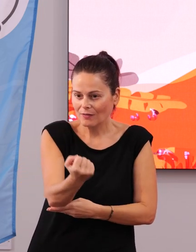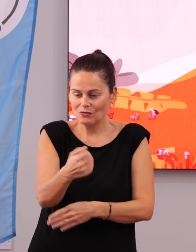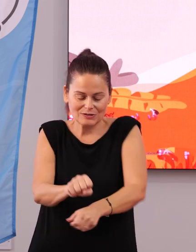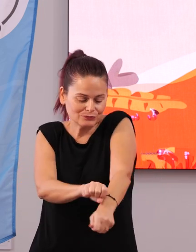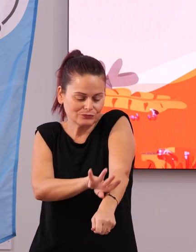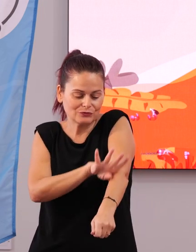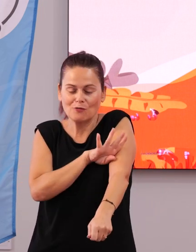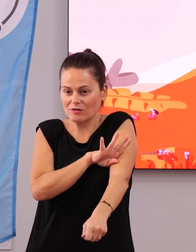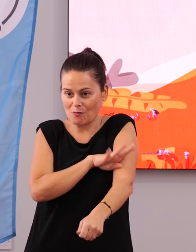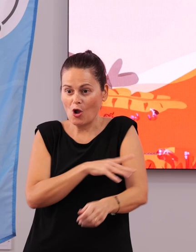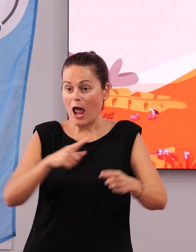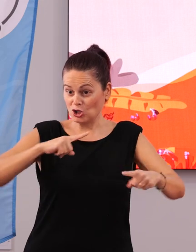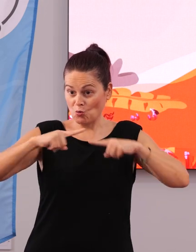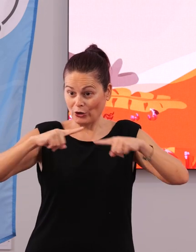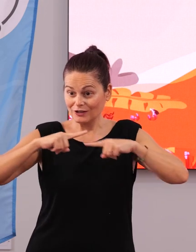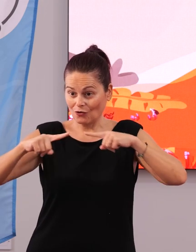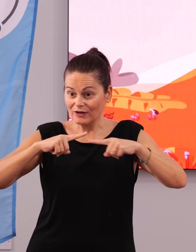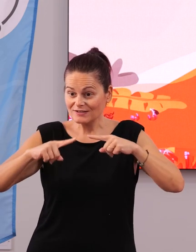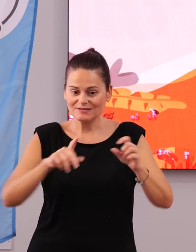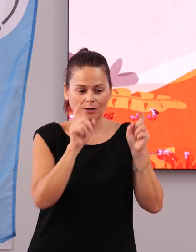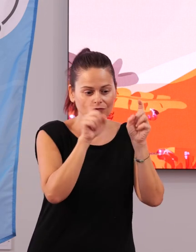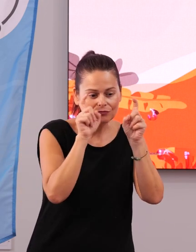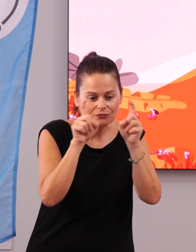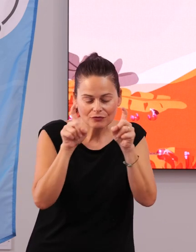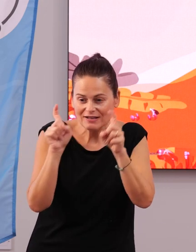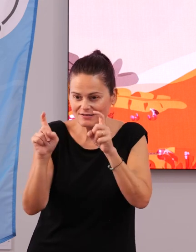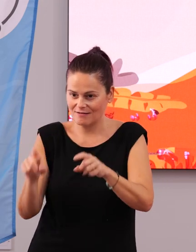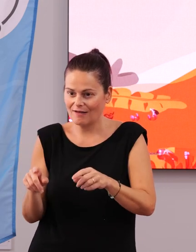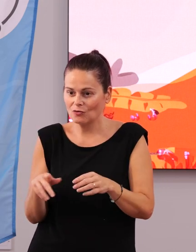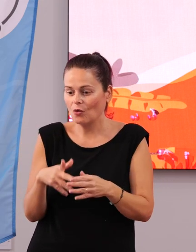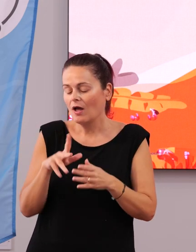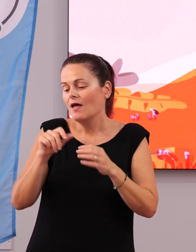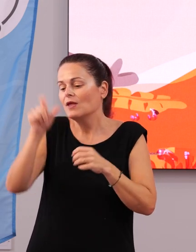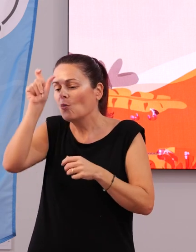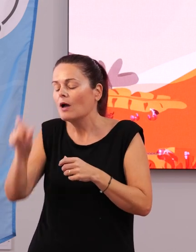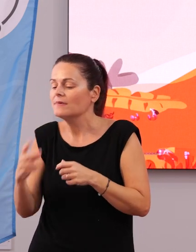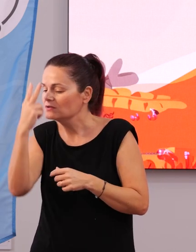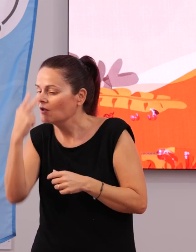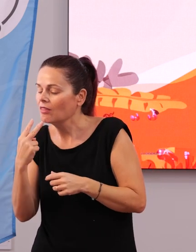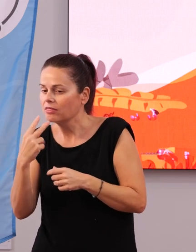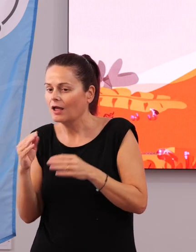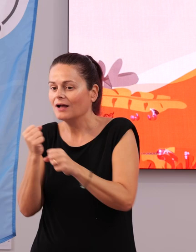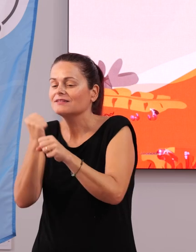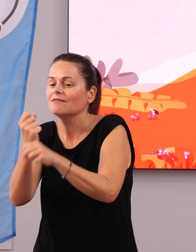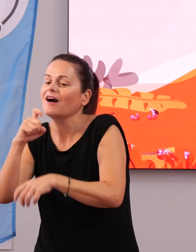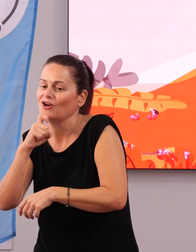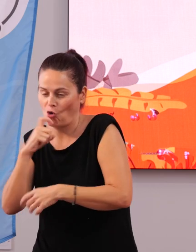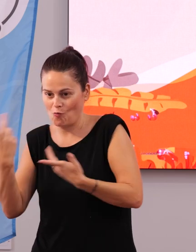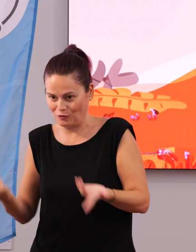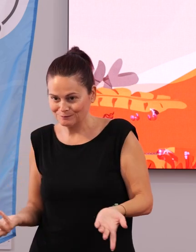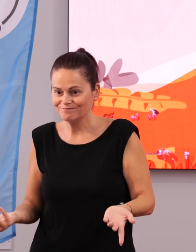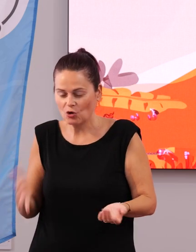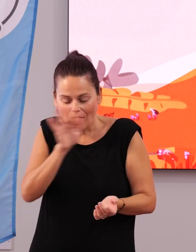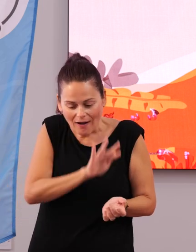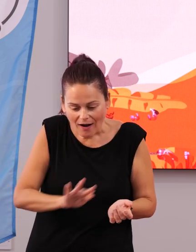esa formación para que nuestros monitores deportivos puedan daros natación a estos